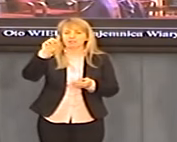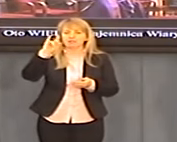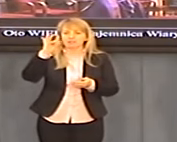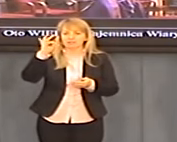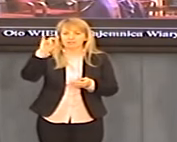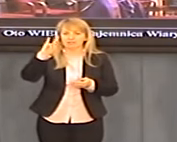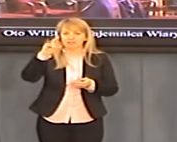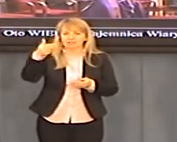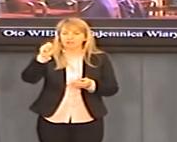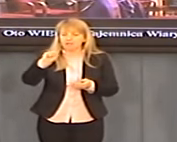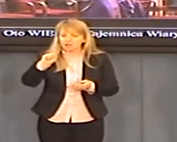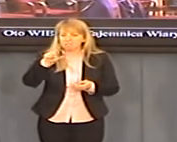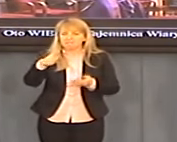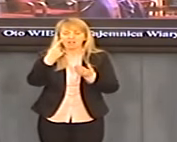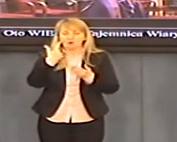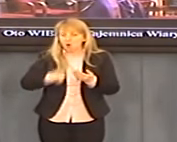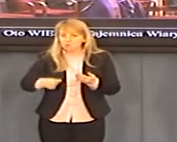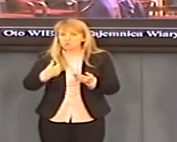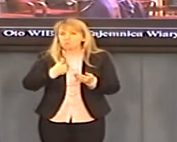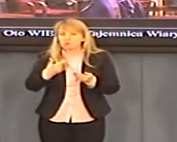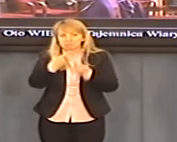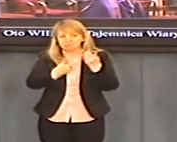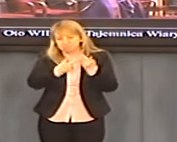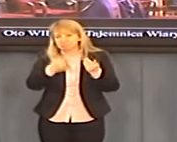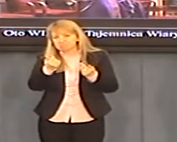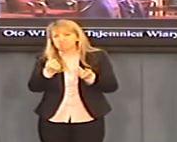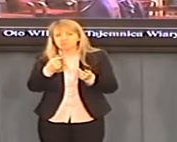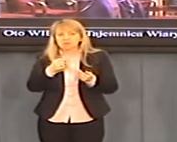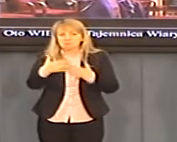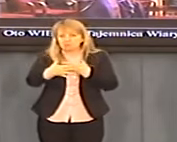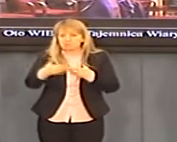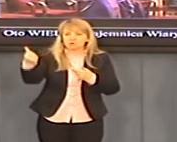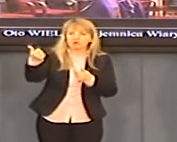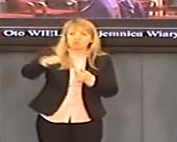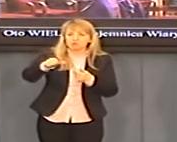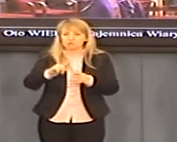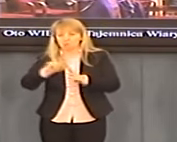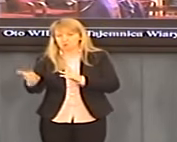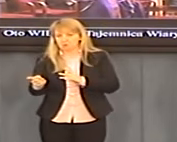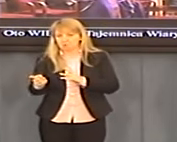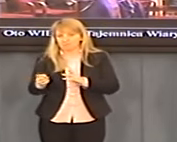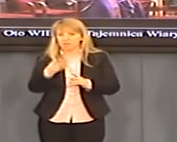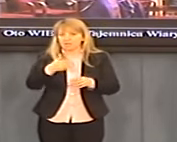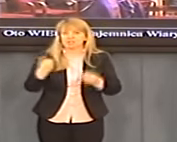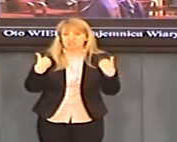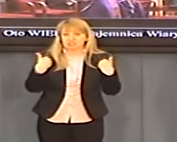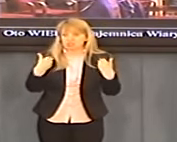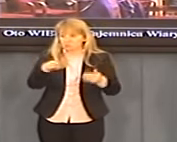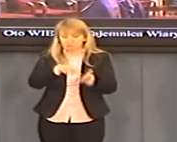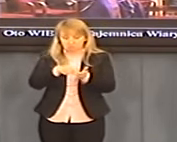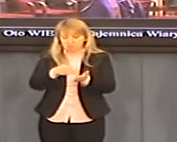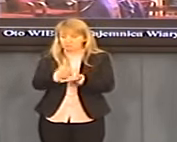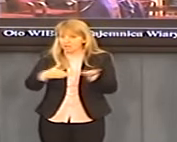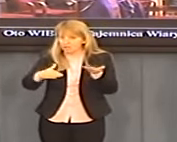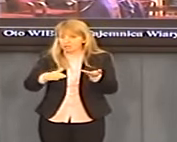władze argentyńskie podawały jest nawet kilkadziesiąt tysięcy, które w Argentynie dożyły późnej starości,